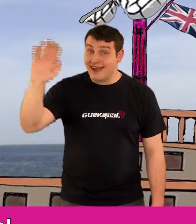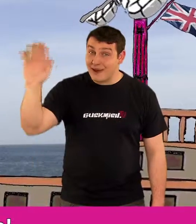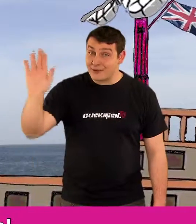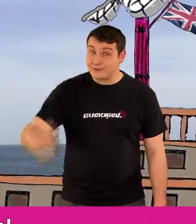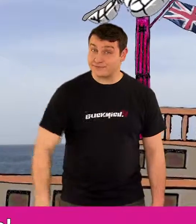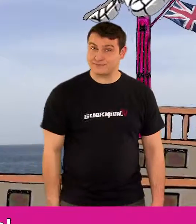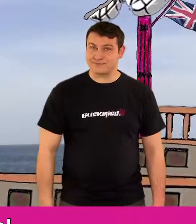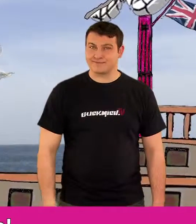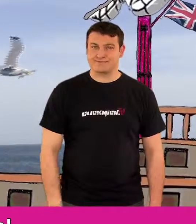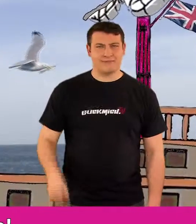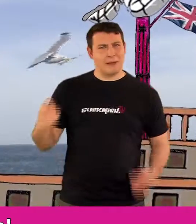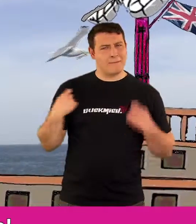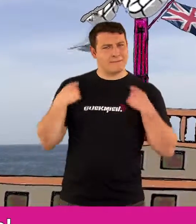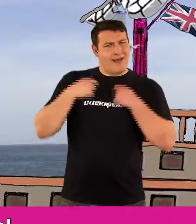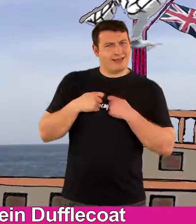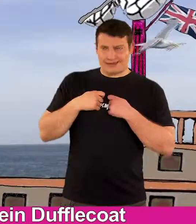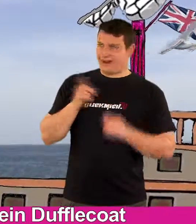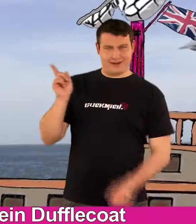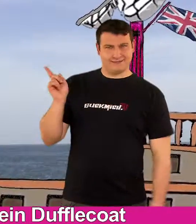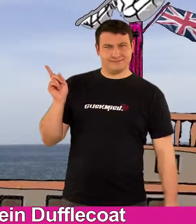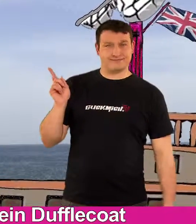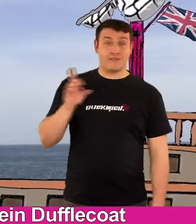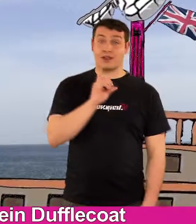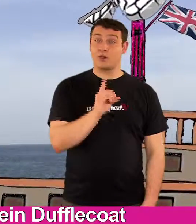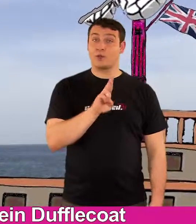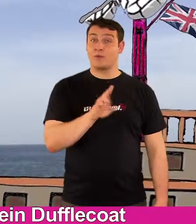Hallo! Dieser Mantel ist ein Duffelcoat.